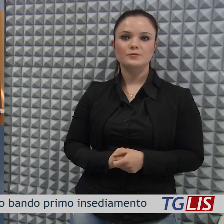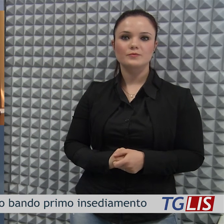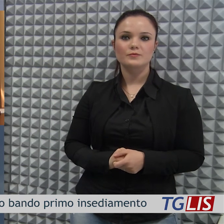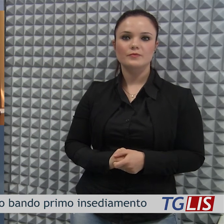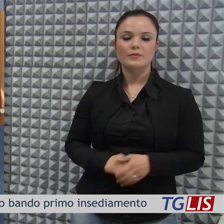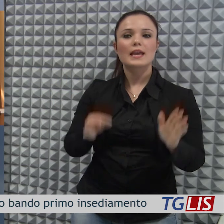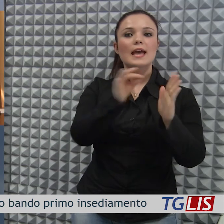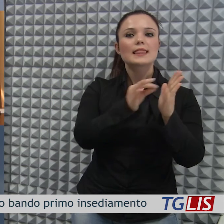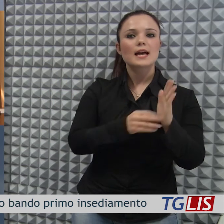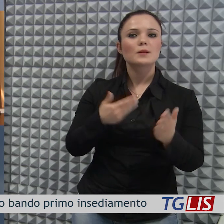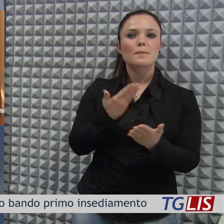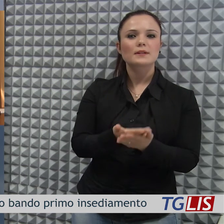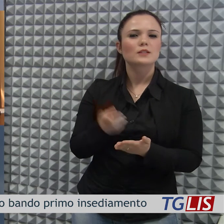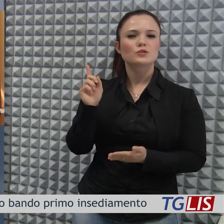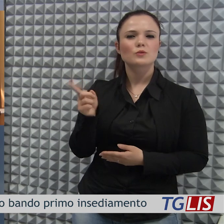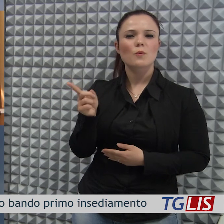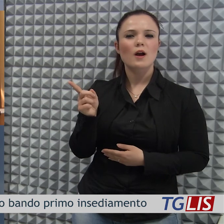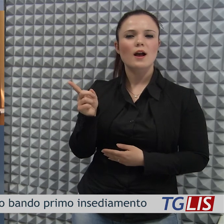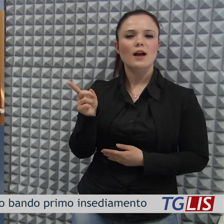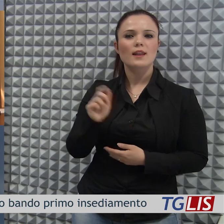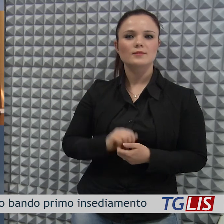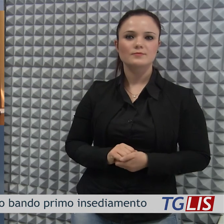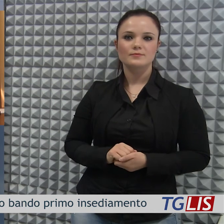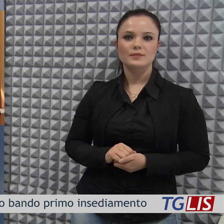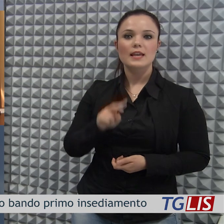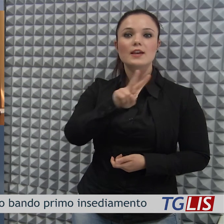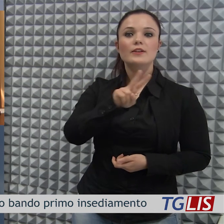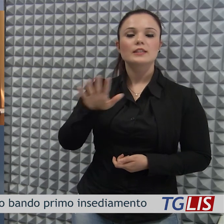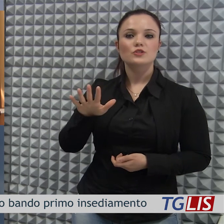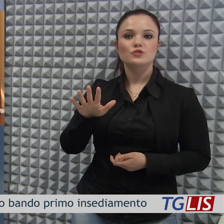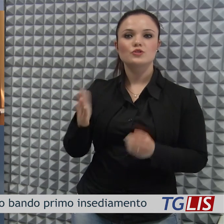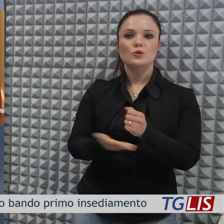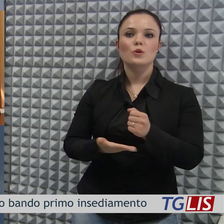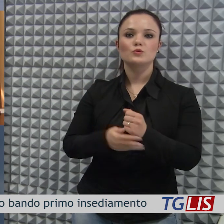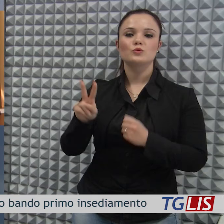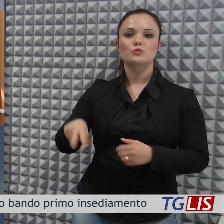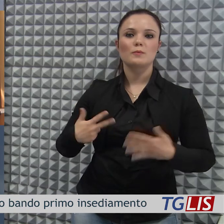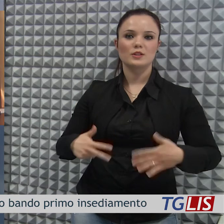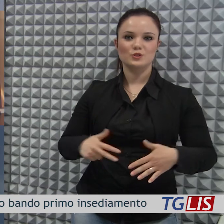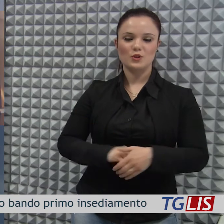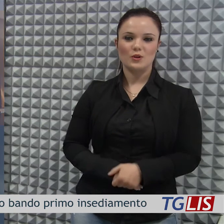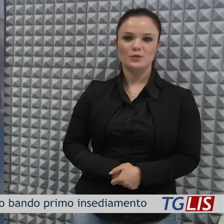presentazione della domanda è fissata per il prossimo 25 giugno 2018.